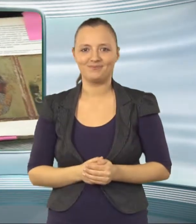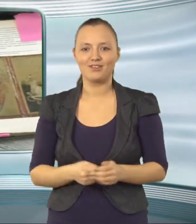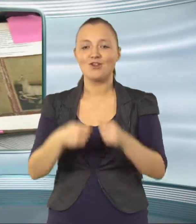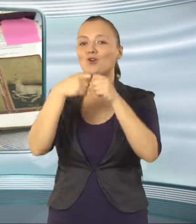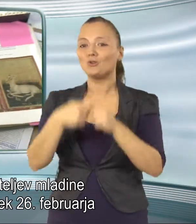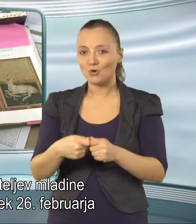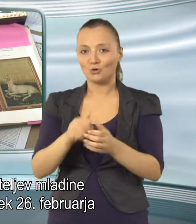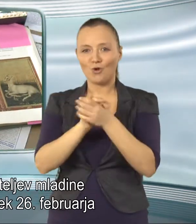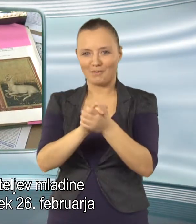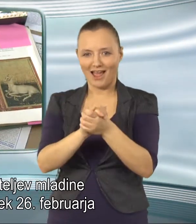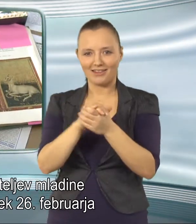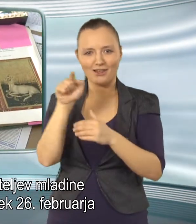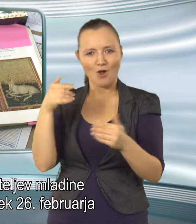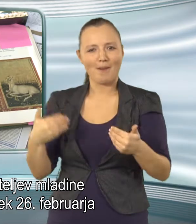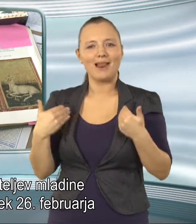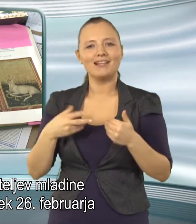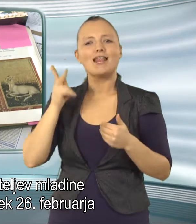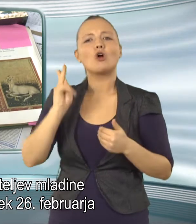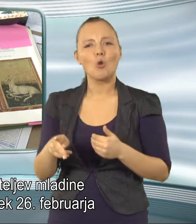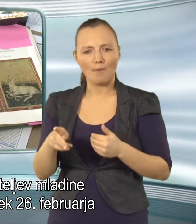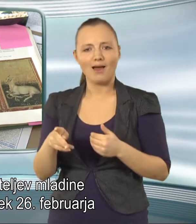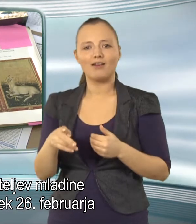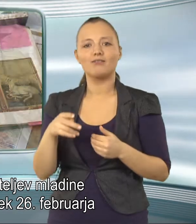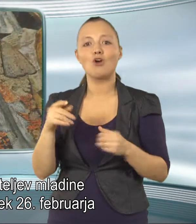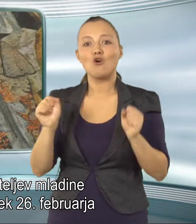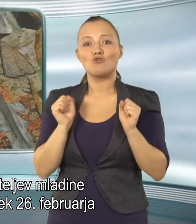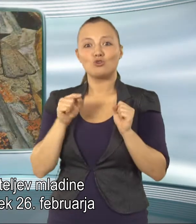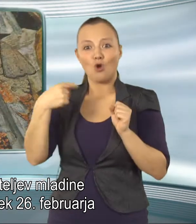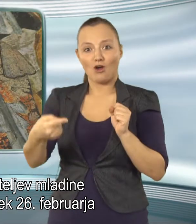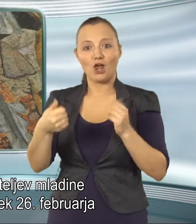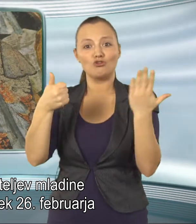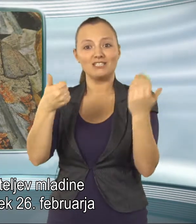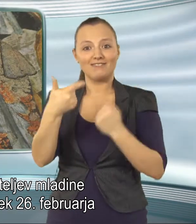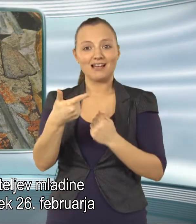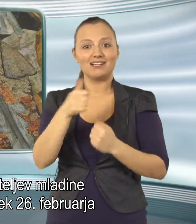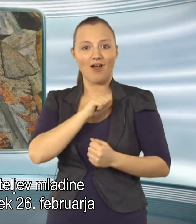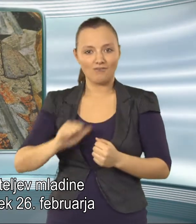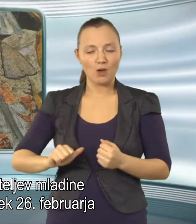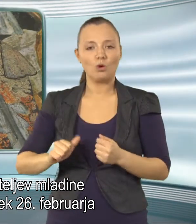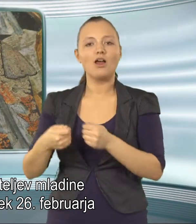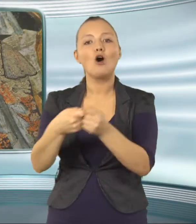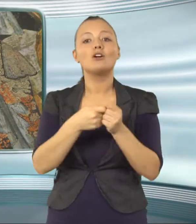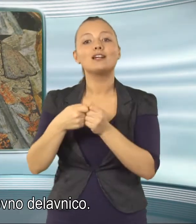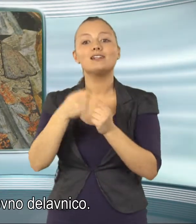Društvo Prijateljev Mladine Koper pa v torek 26. februarja organizira likovno delavnico.